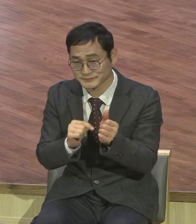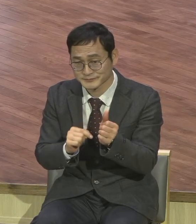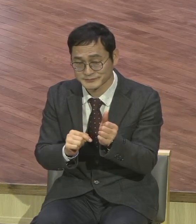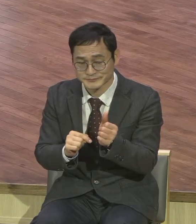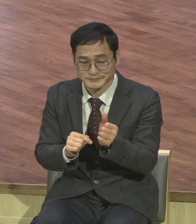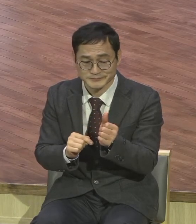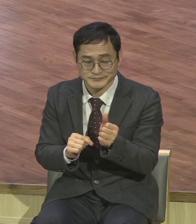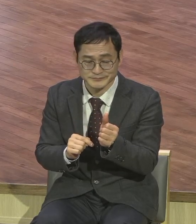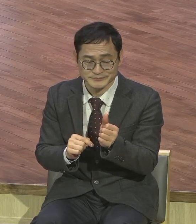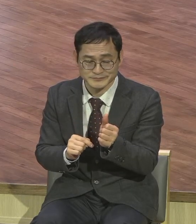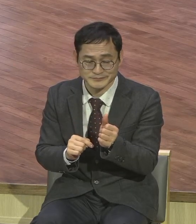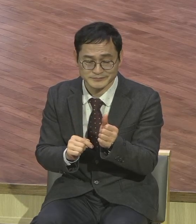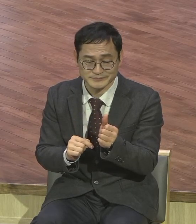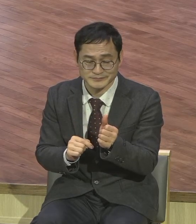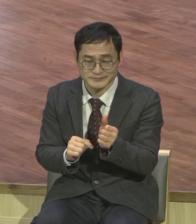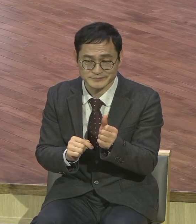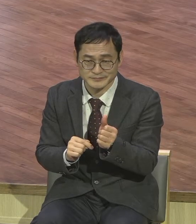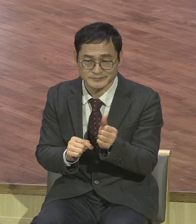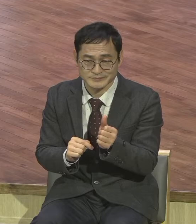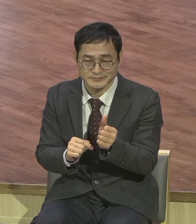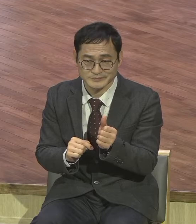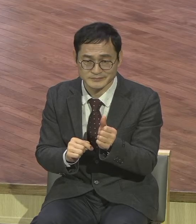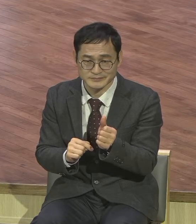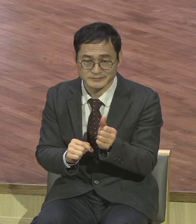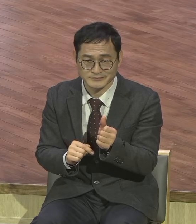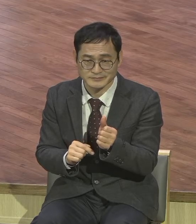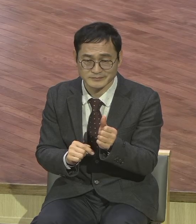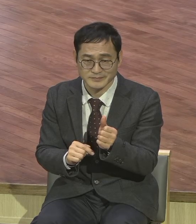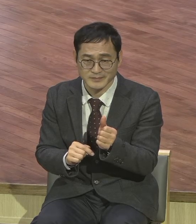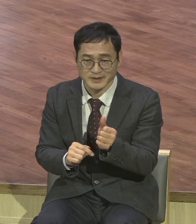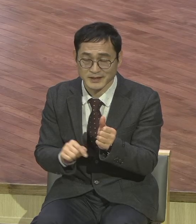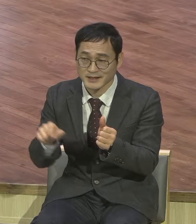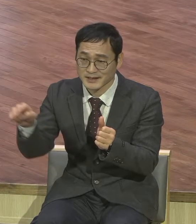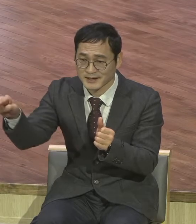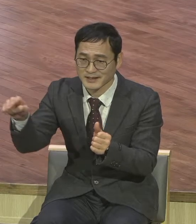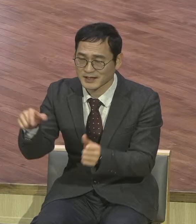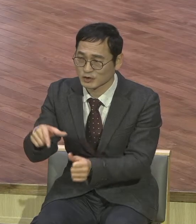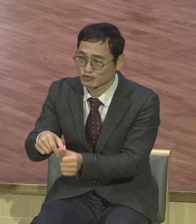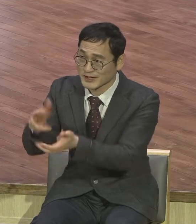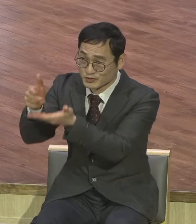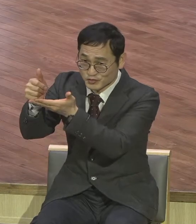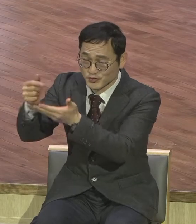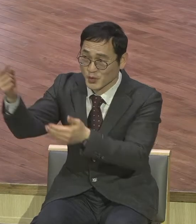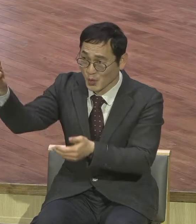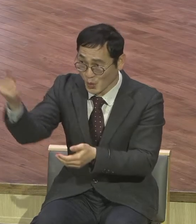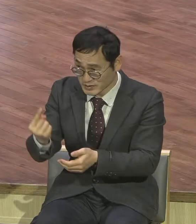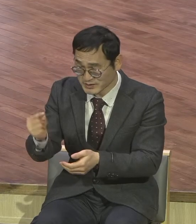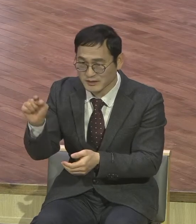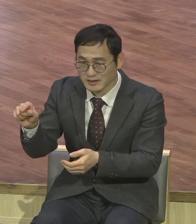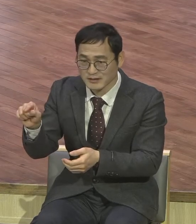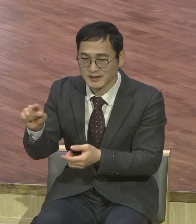메시아관이 틀렸어요. 그게 중요합니다. 메시아관 자체가 틀렸어요. 그게 문제였어요. 왜냐